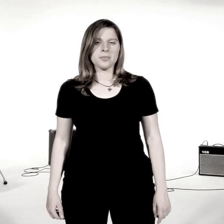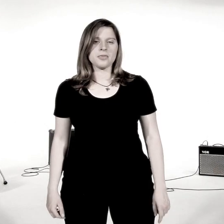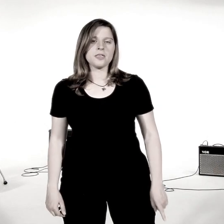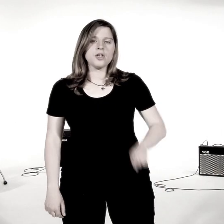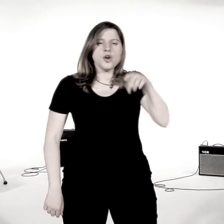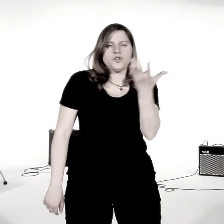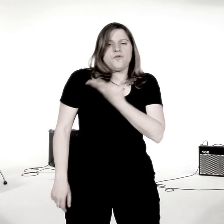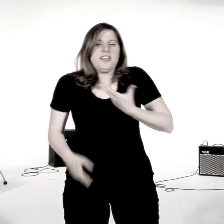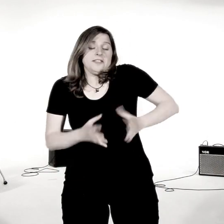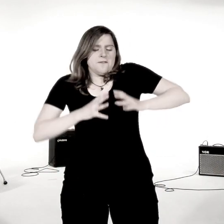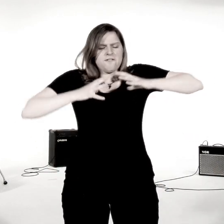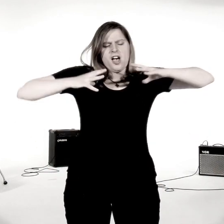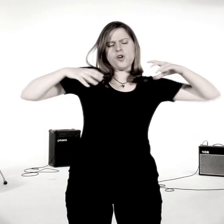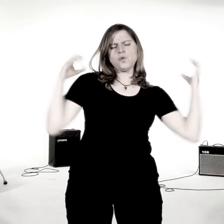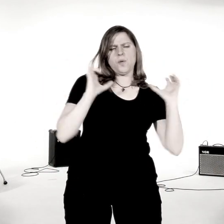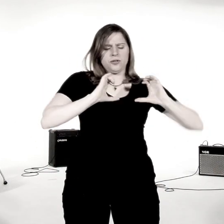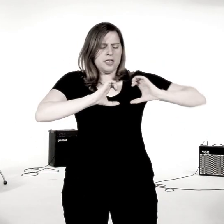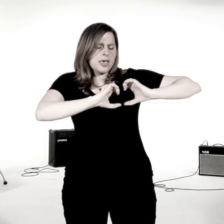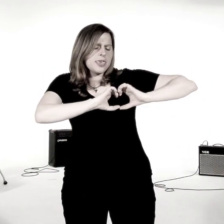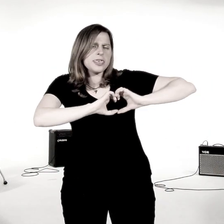Du willst die wahre große Liebe